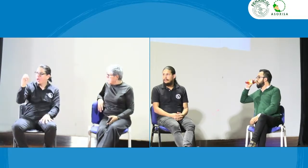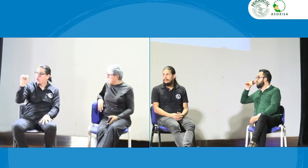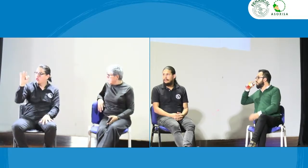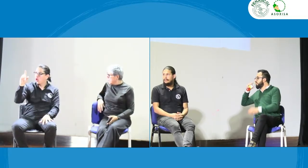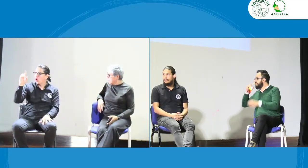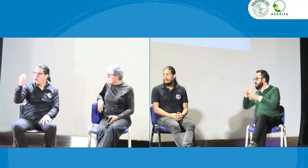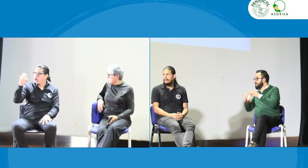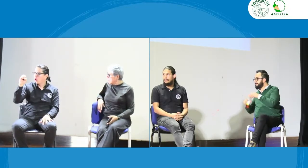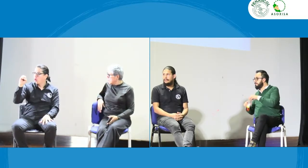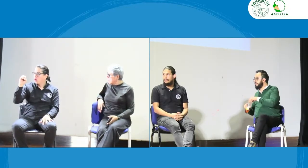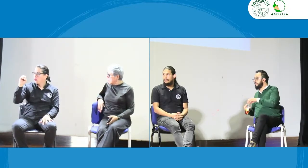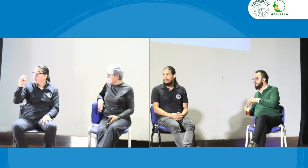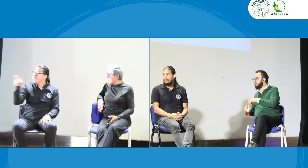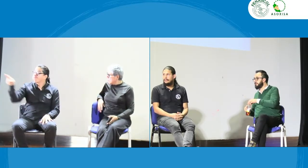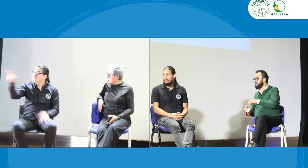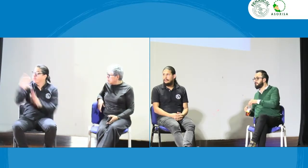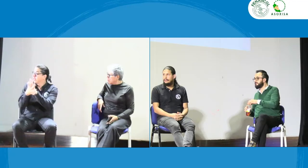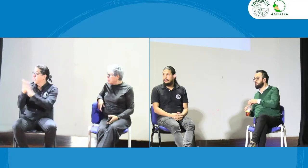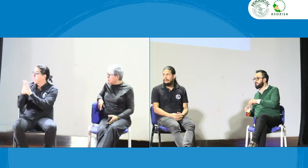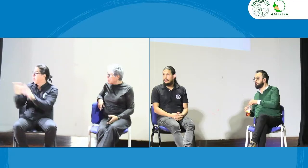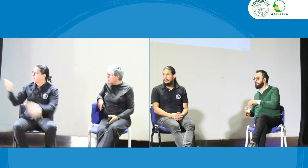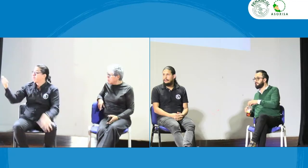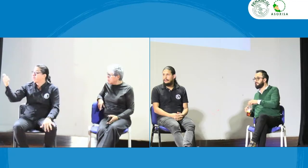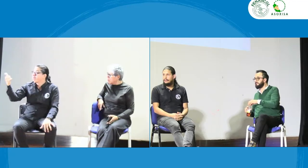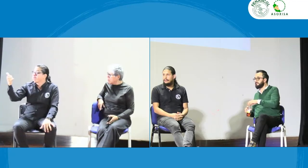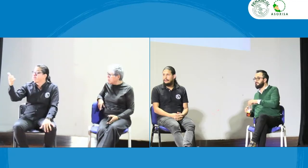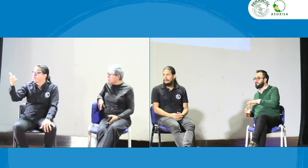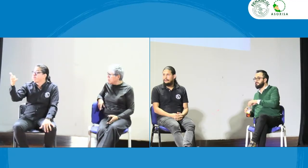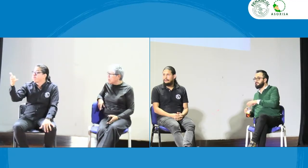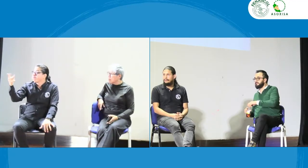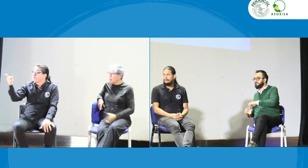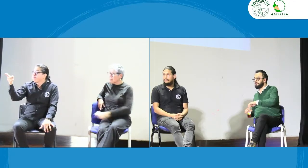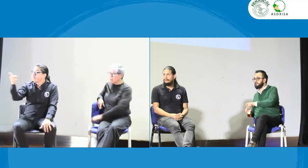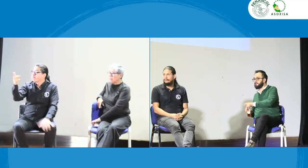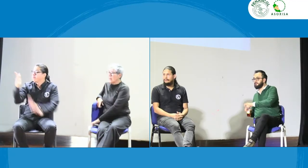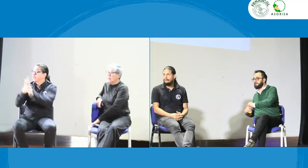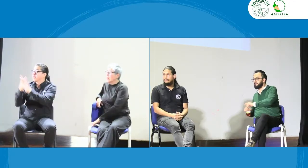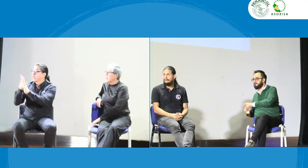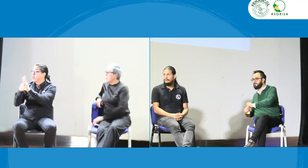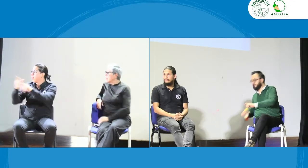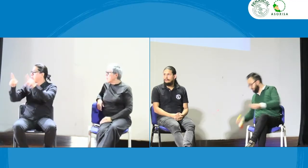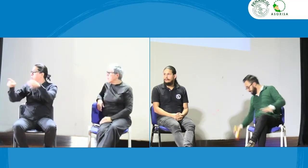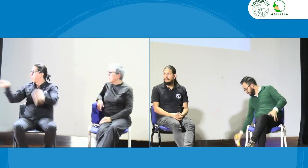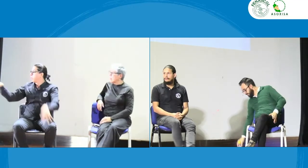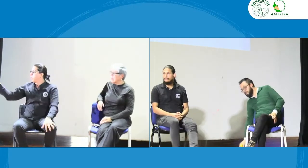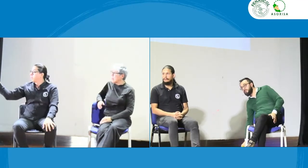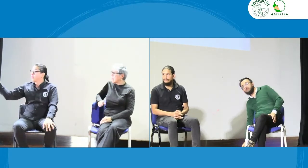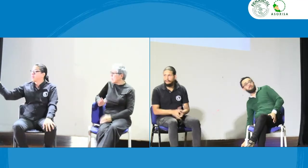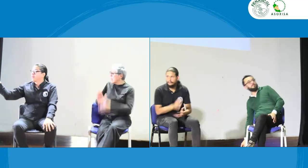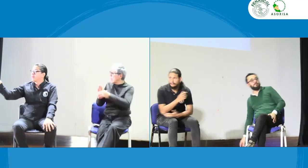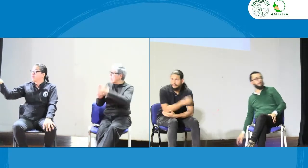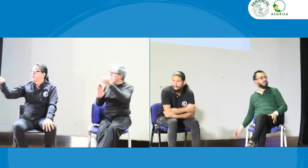se hablaba de ontología y la pregunta es ya ¿hay alguna seña? ¿Para eso? para deontología